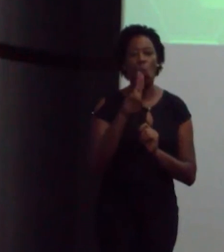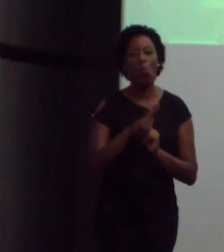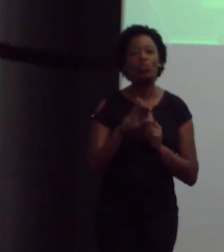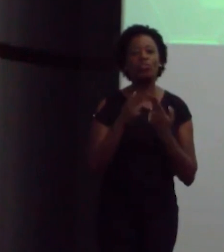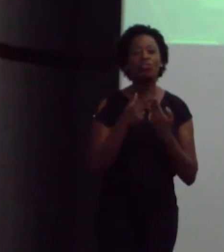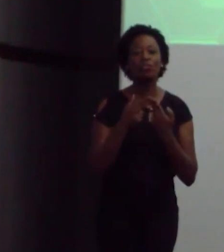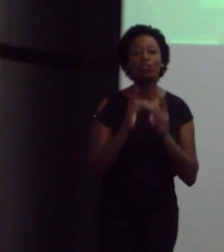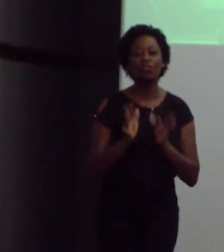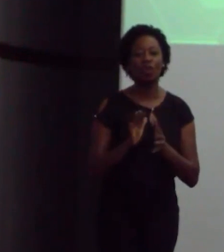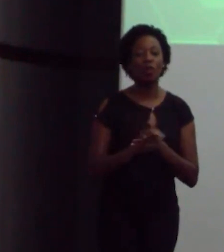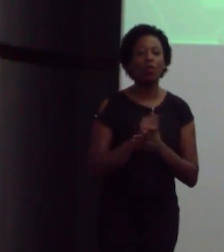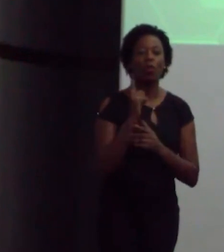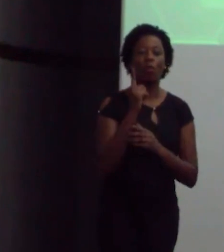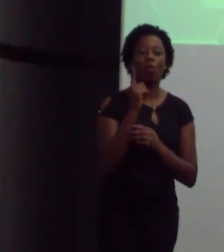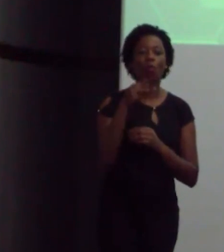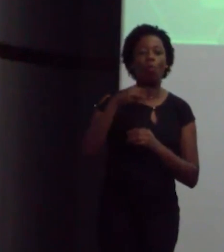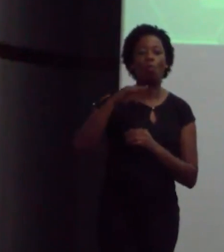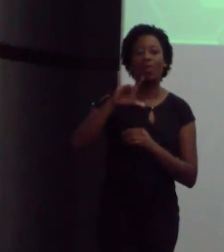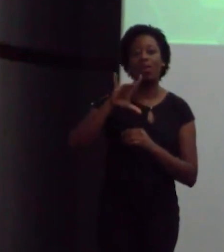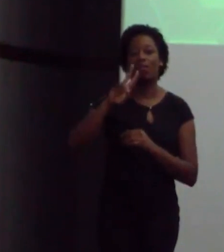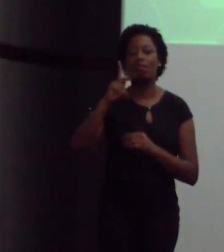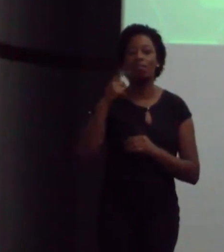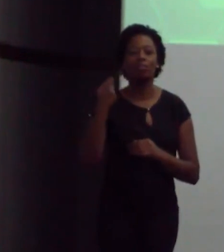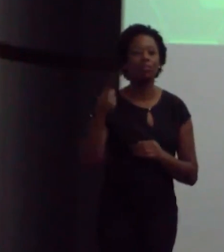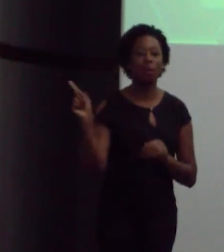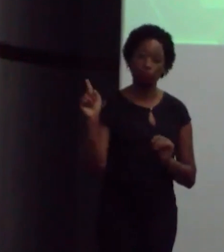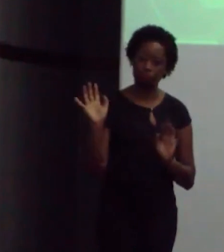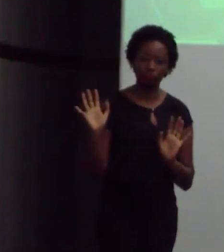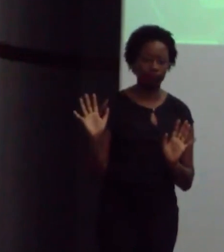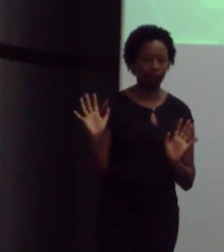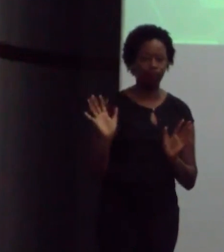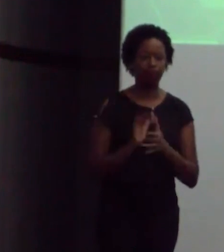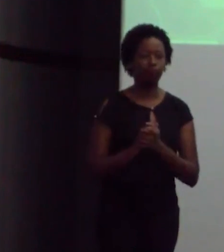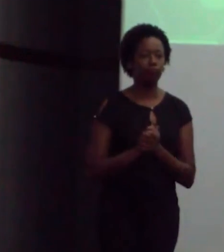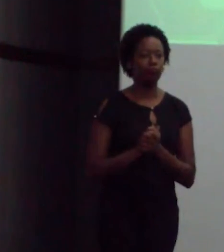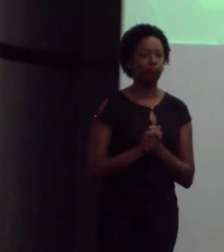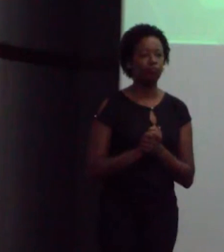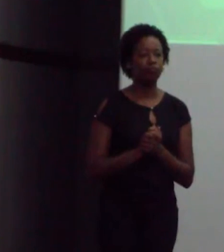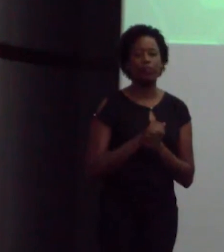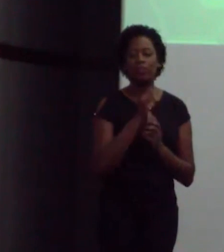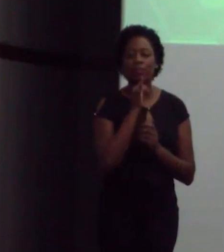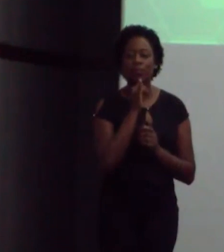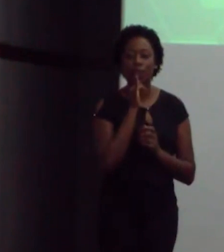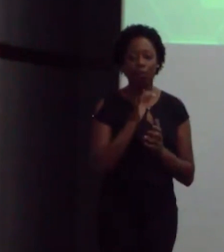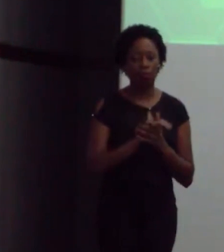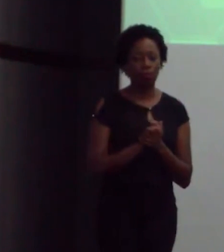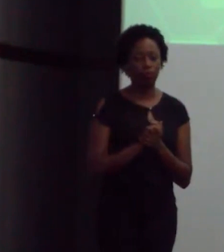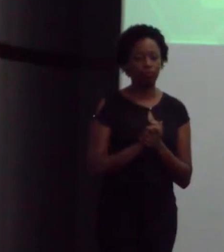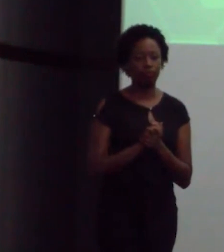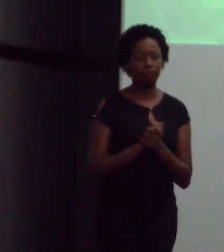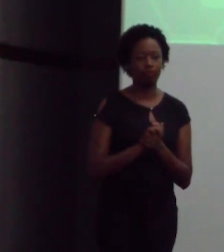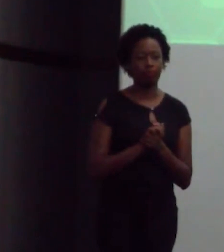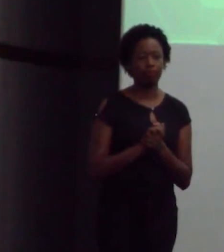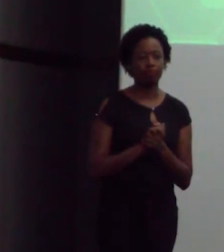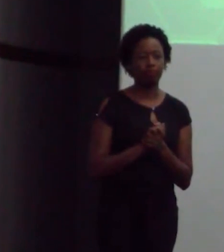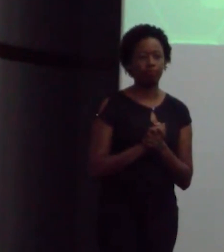tendo, é mais de um milhão. Então, por exemplo, nós vamos colocar nas